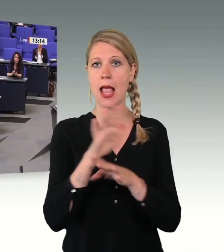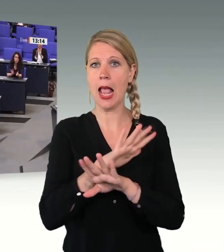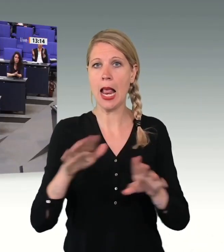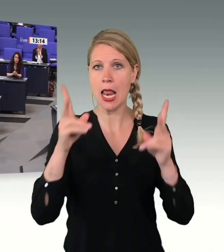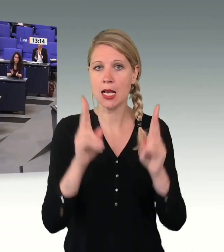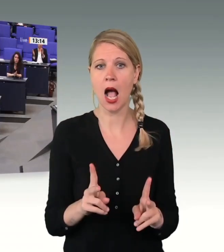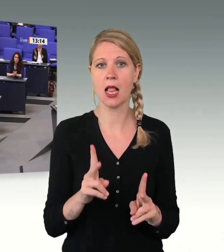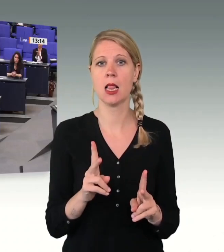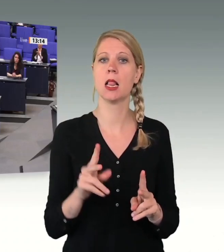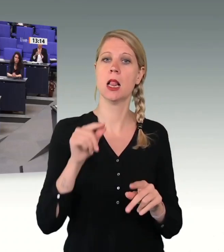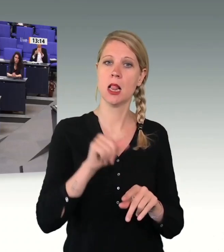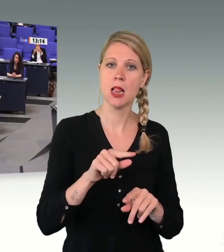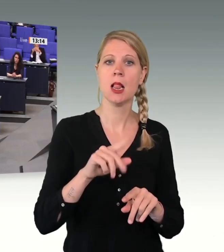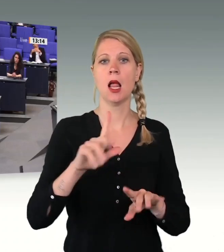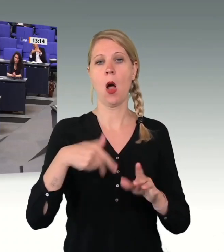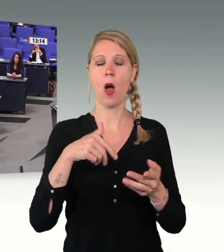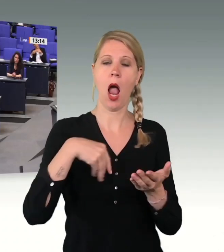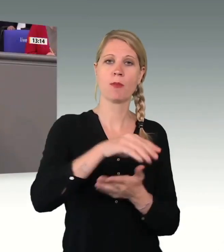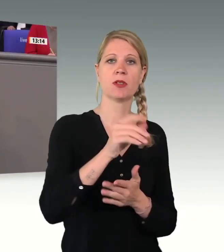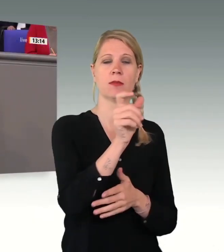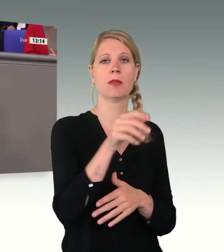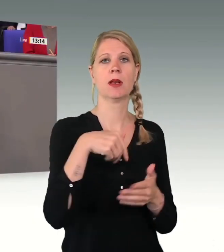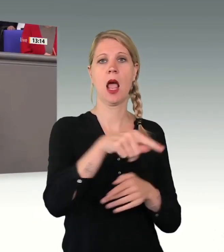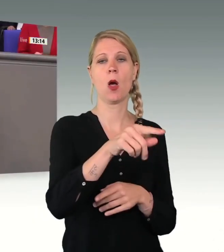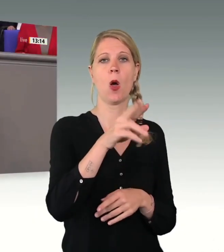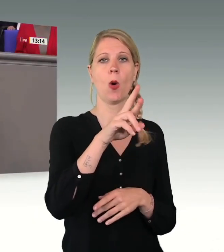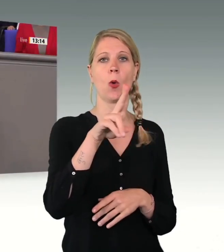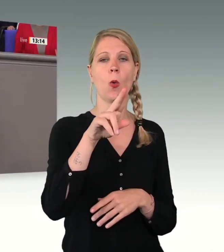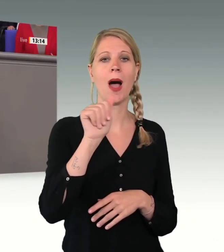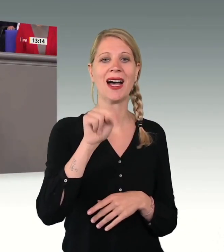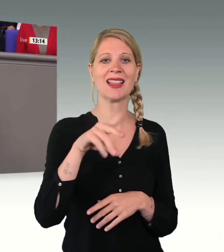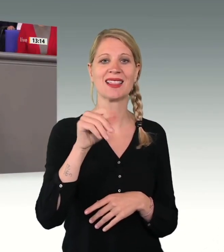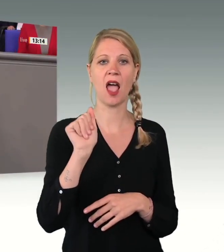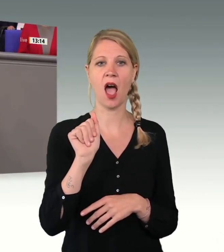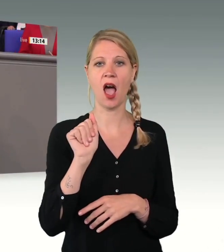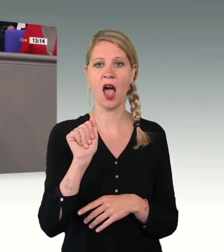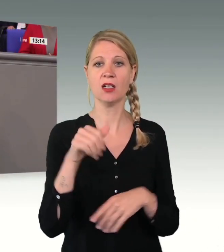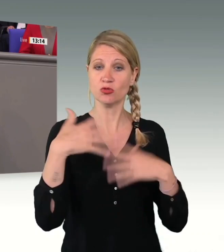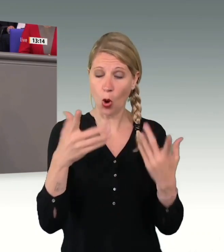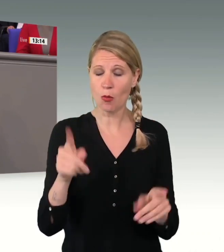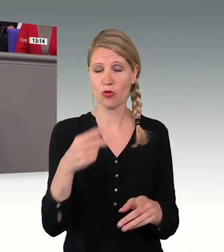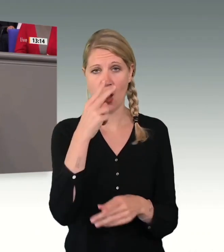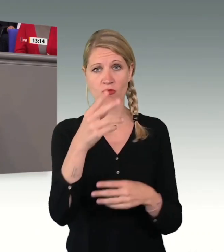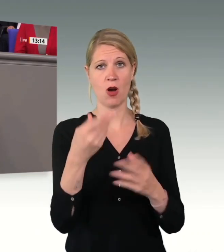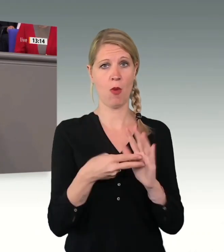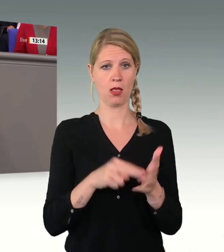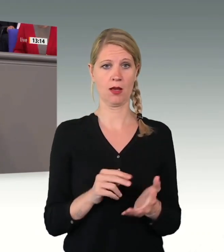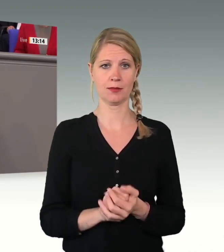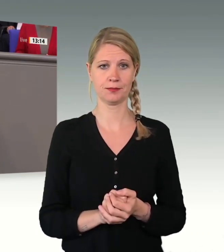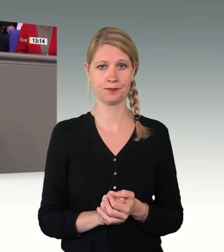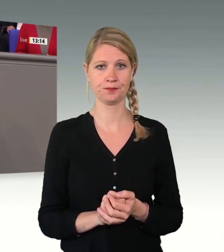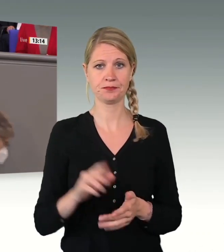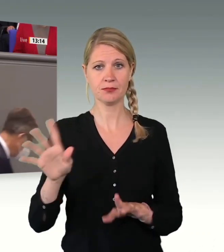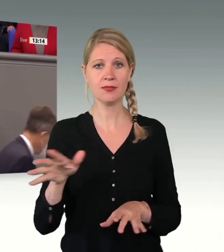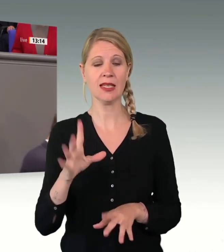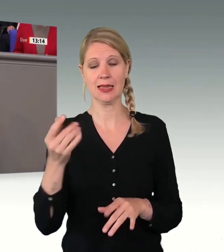In Frankreich wählten vergangenen Sonntag bereits über 40 Prozent Le Pen, eine Partei, die genau das alles auch will.